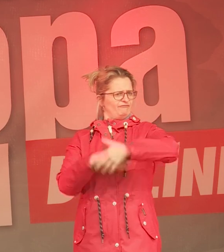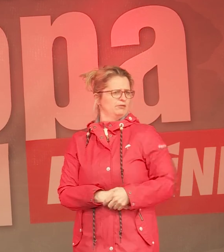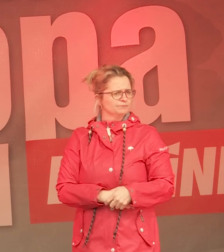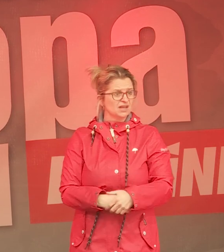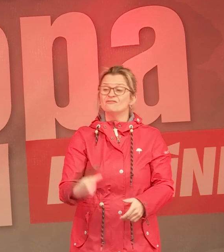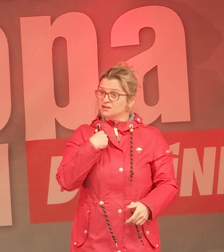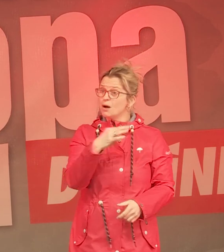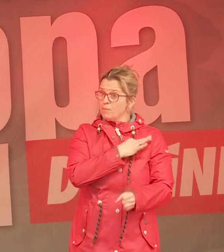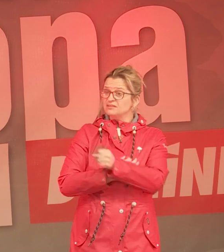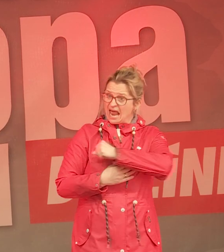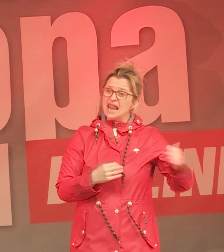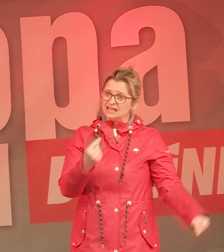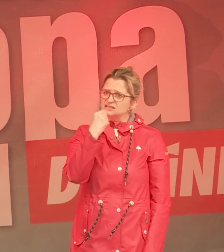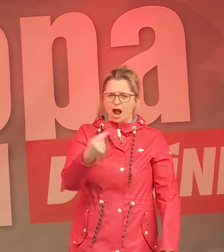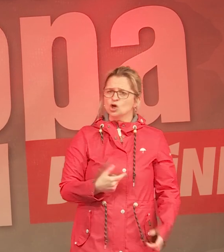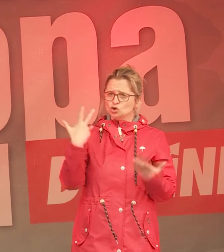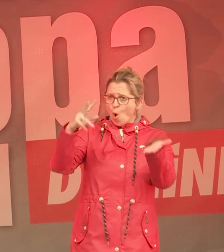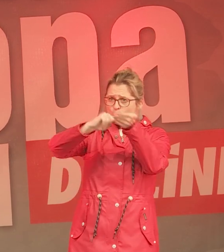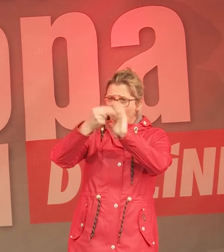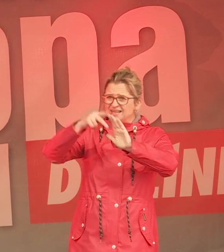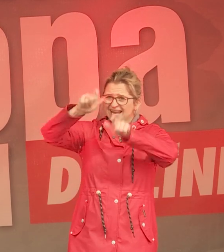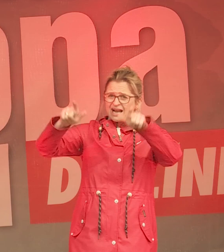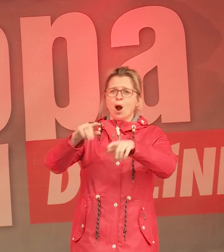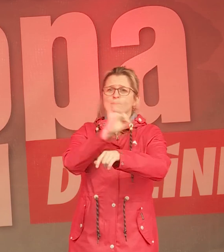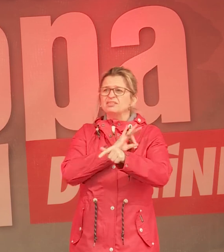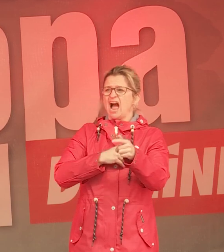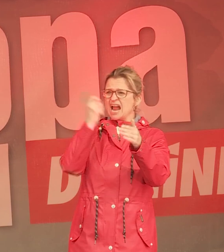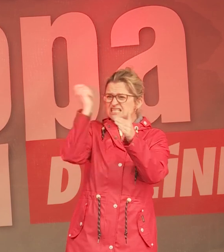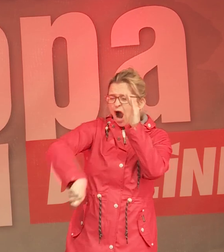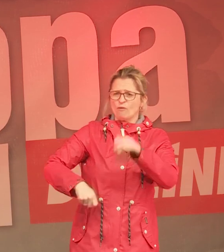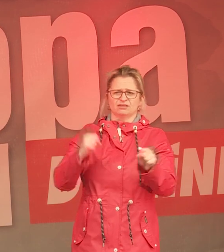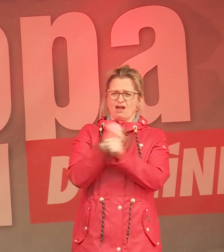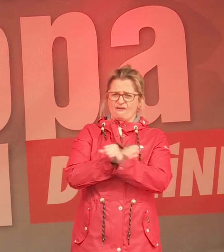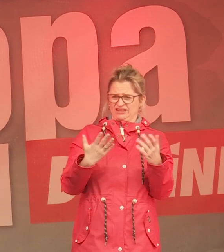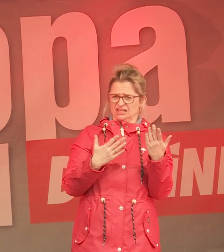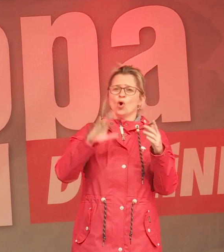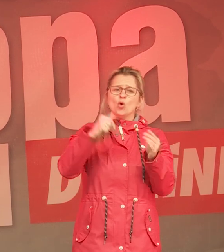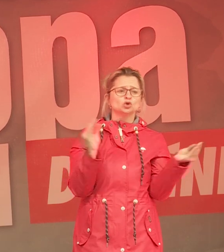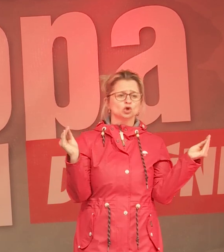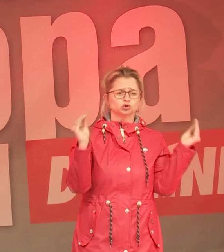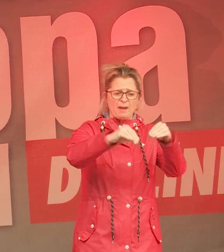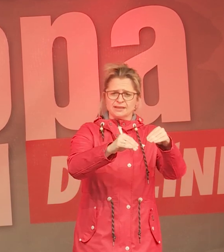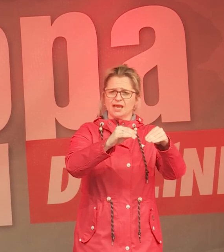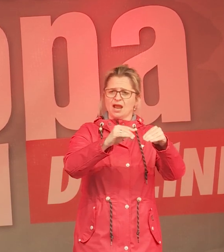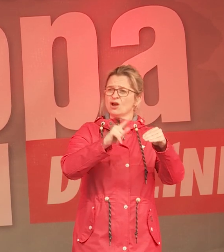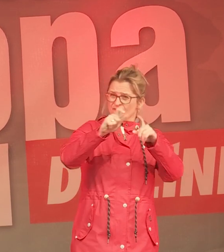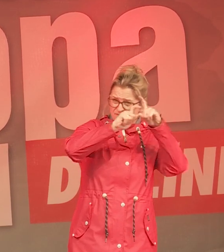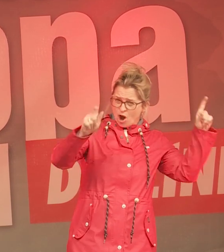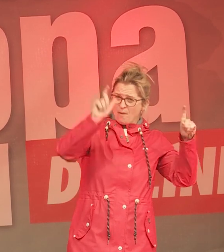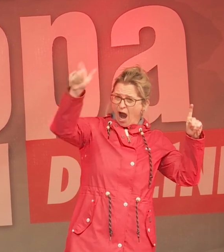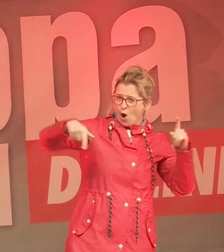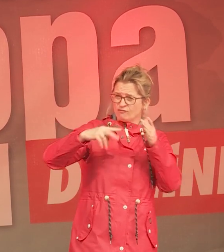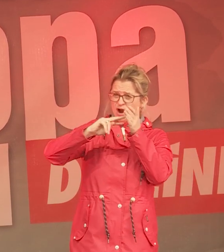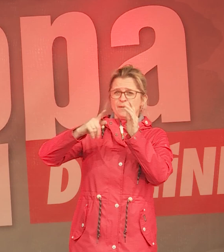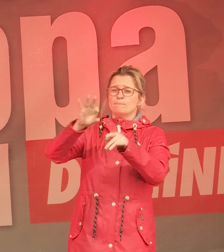Linke sagen, Schluss mit gekaufter Politik, Verbot für Parteispenden von Unternehmen, weil so funktioniert